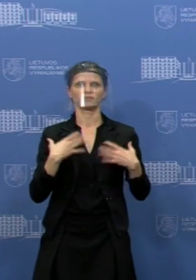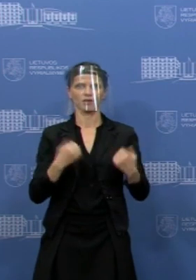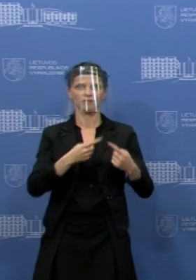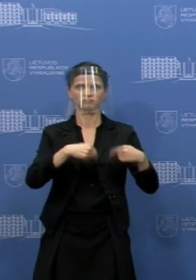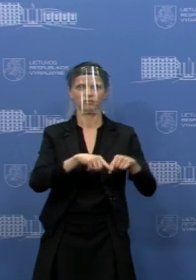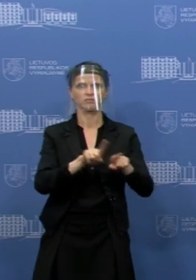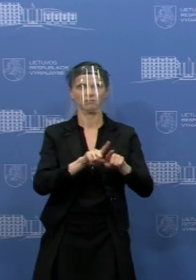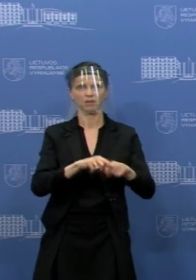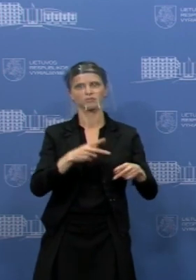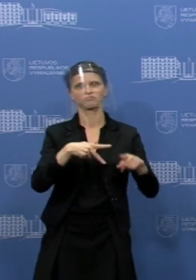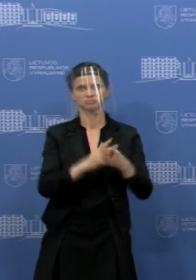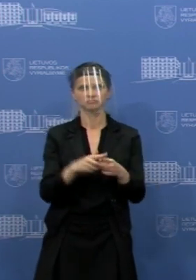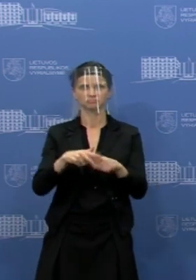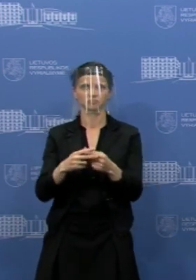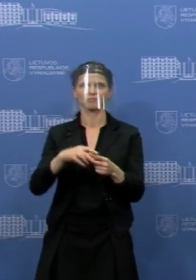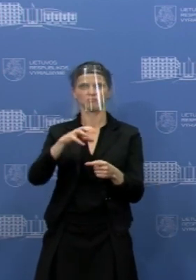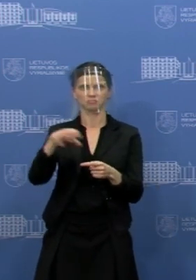ir kiti sektoriai pradėtų trikti.